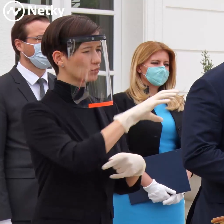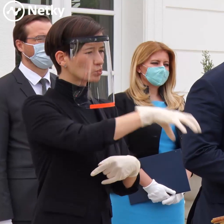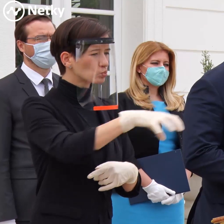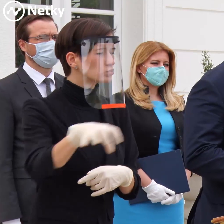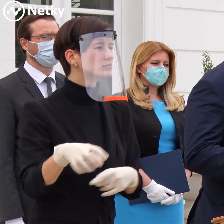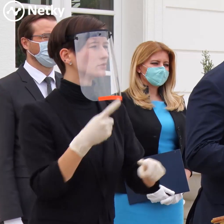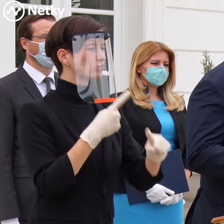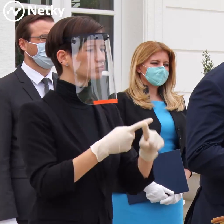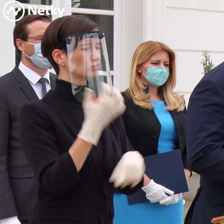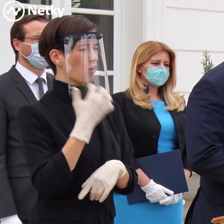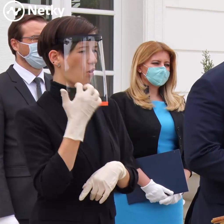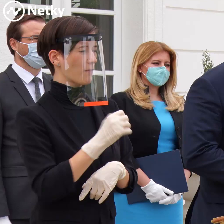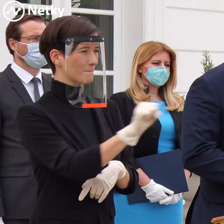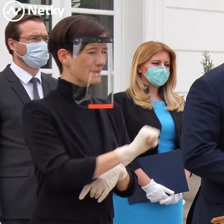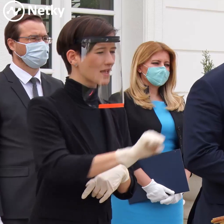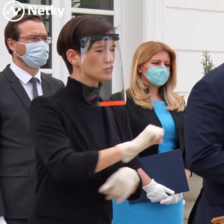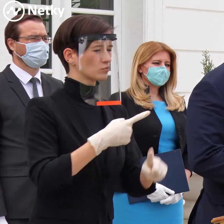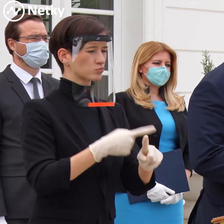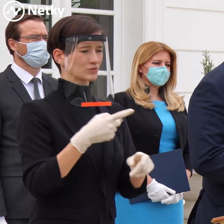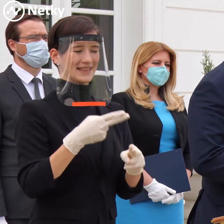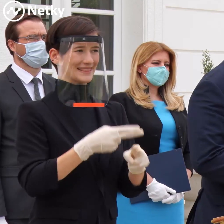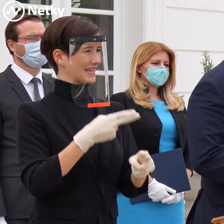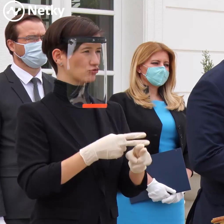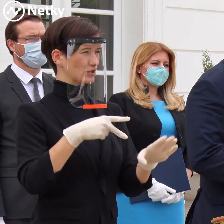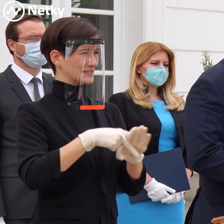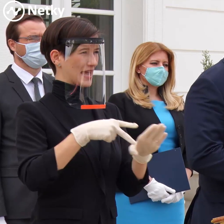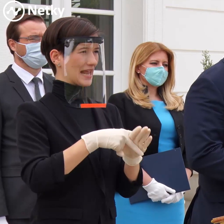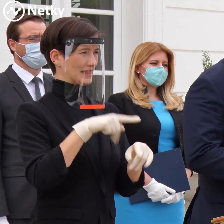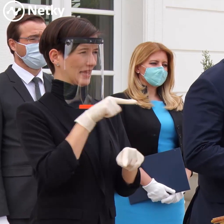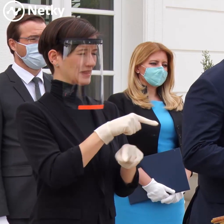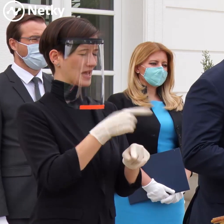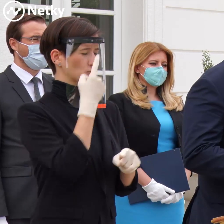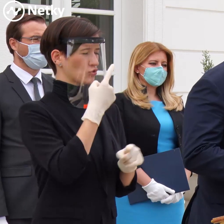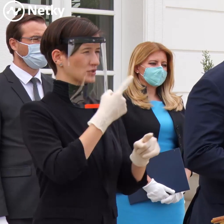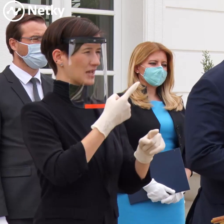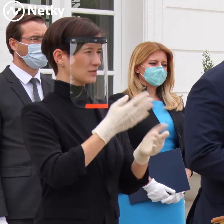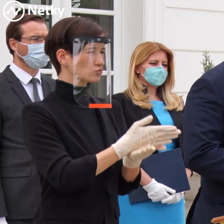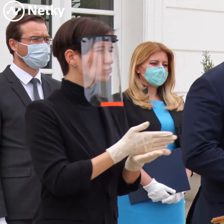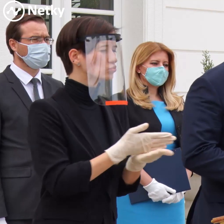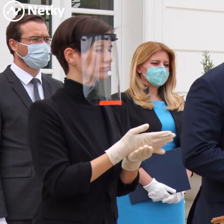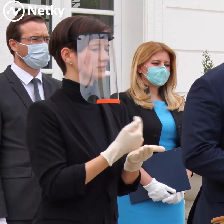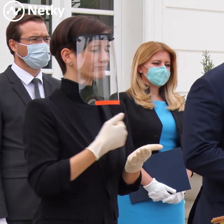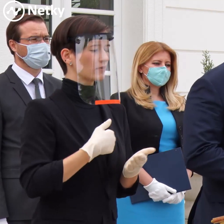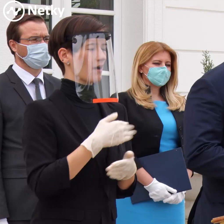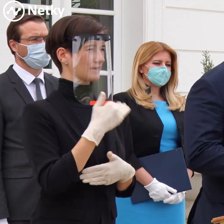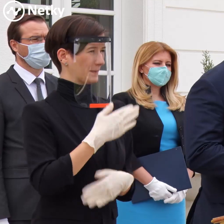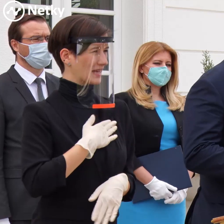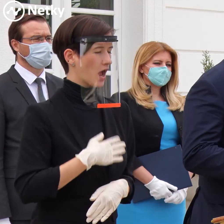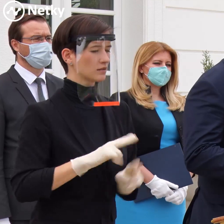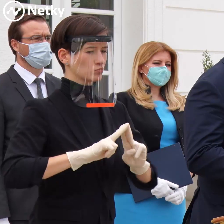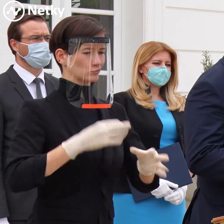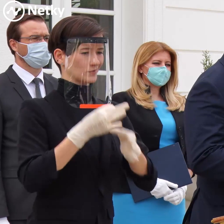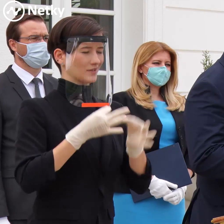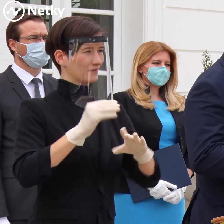obcami a mestami, ako aj neštátnymi zariadeniami sociálnych služieb, som s potešením pani prezidentku informoval, že tá